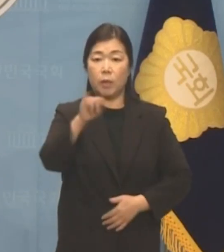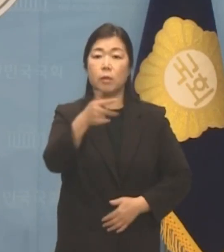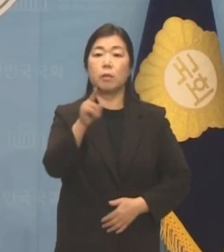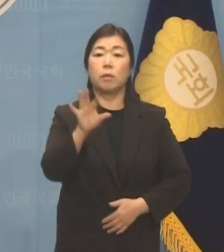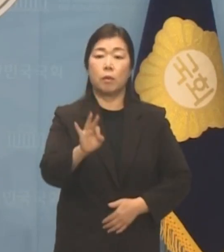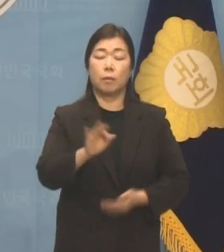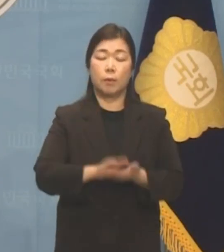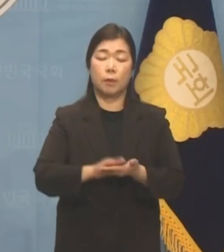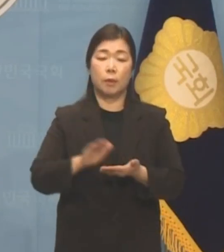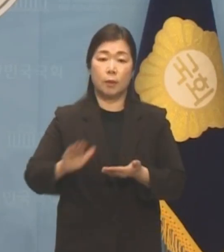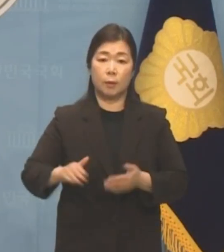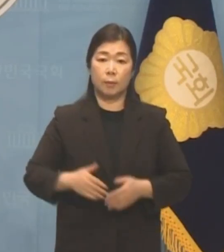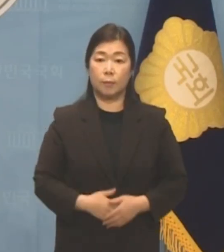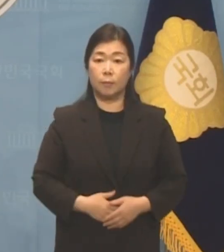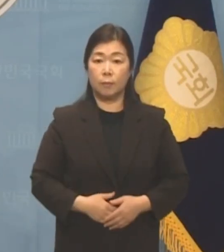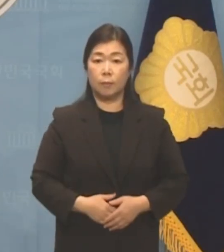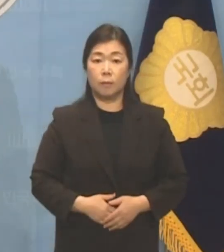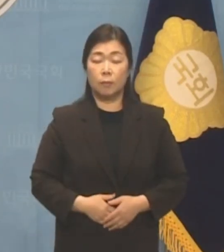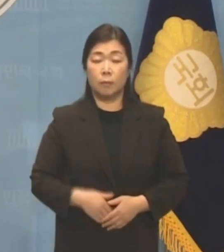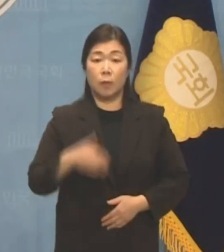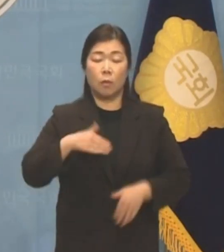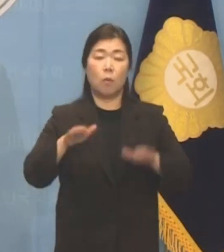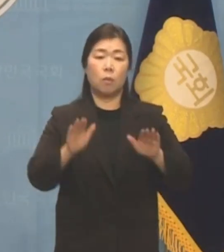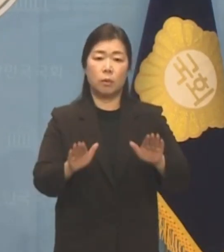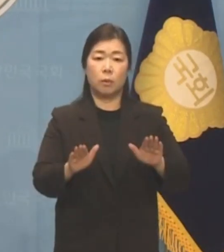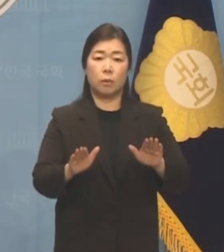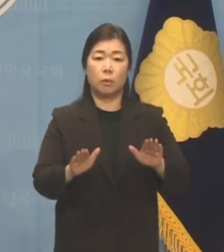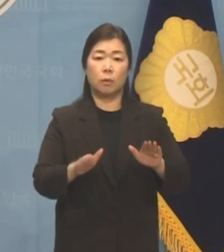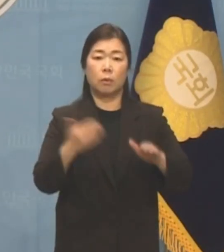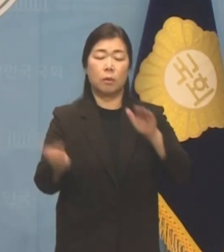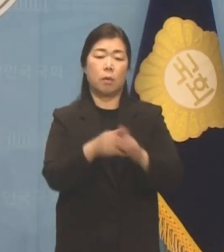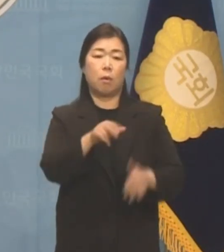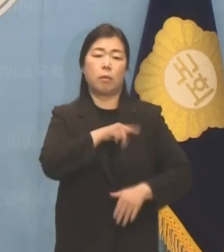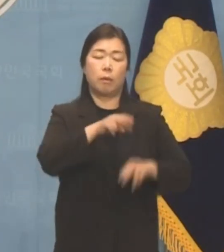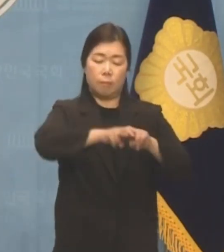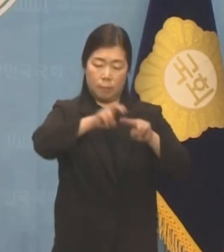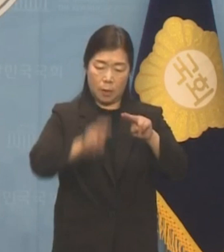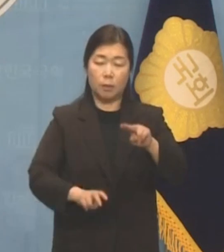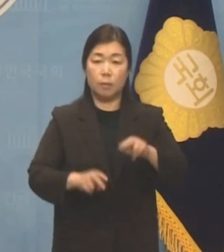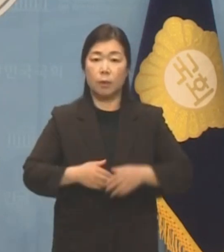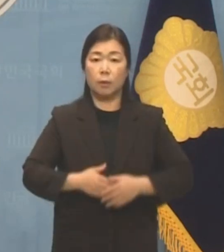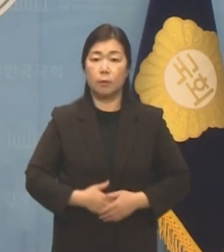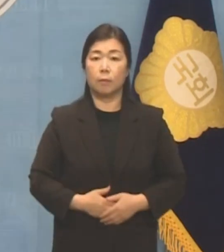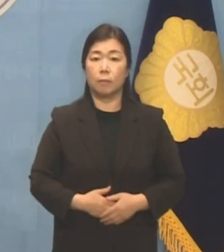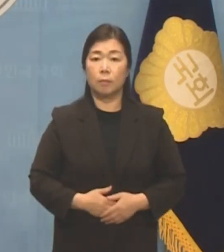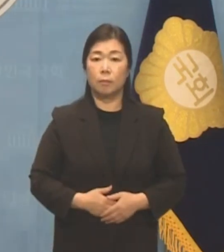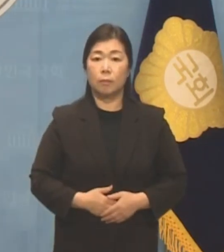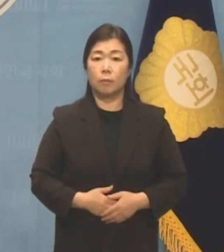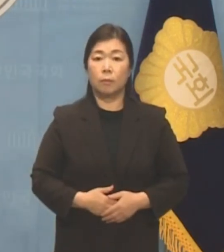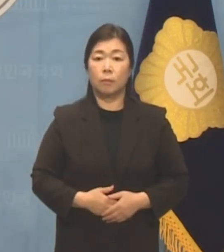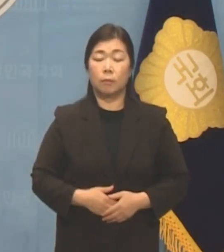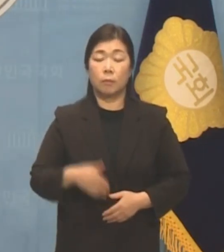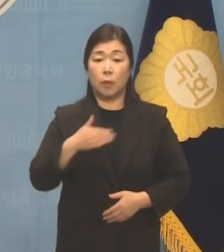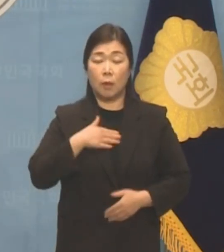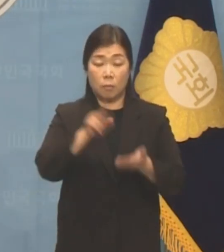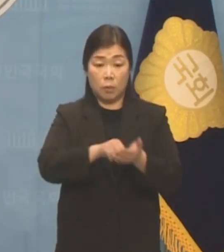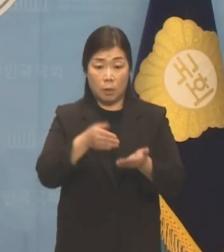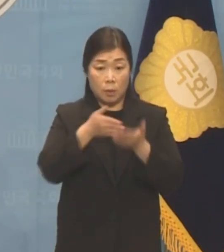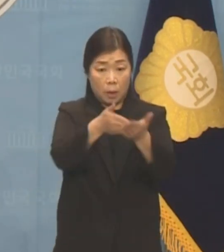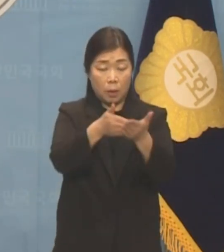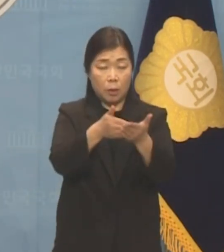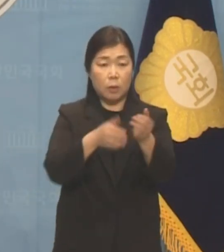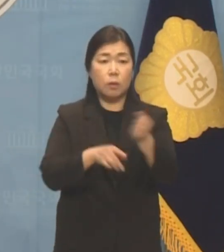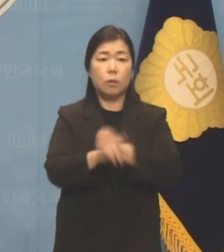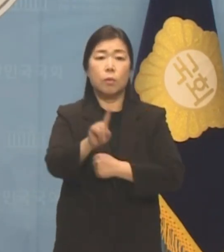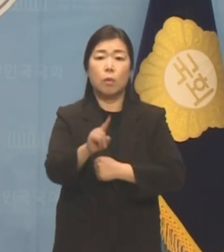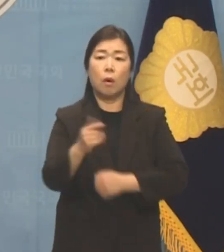의원입니다. 저는 오늘부로 최고위원직에서 물러나겠습니다. 제가 문제제기를 했던 것은